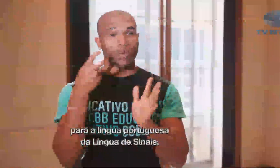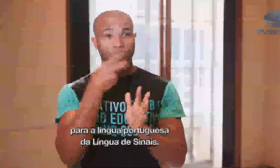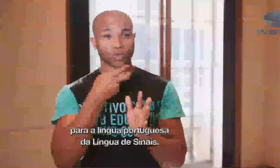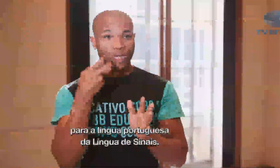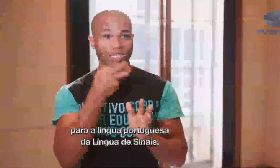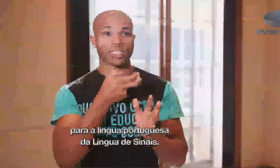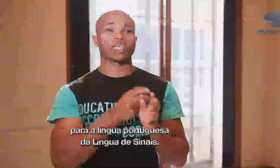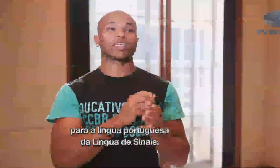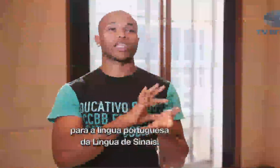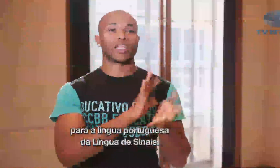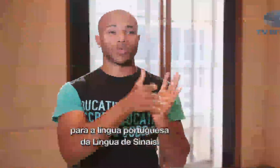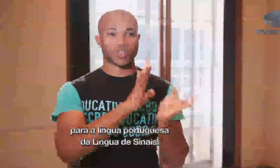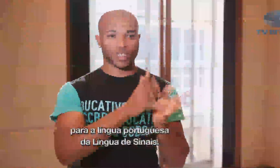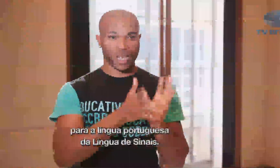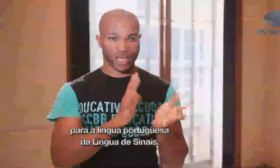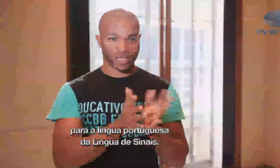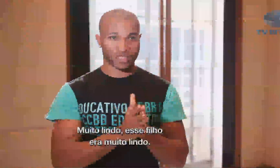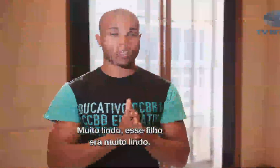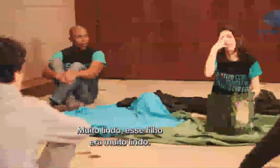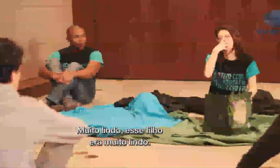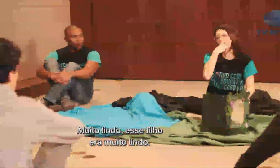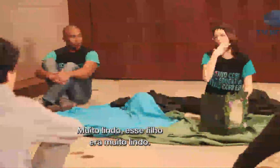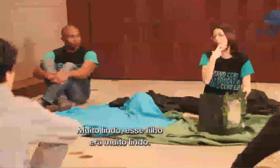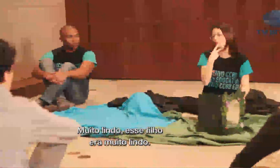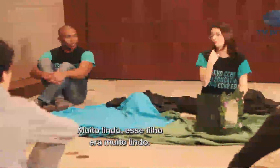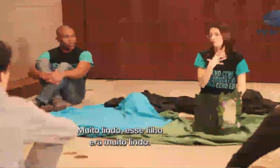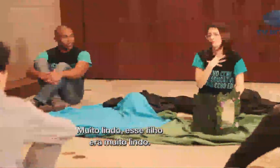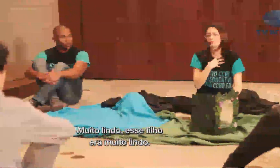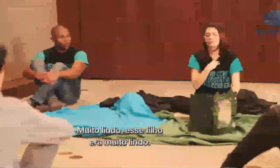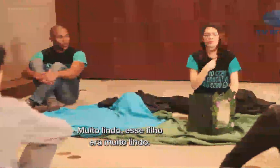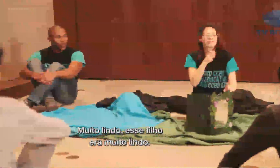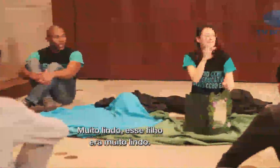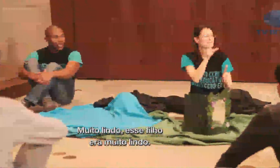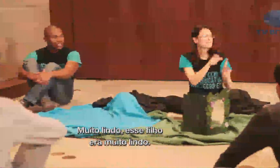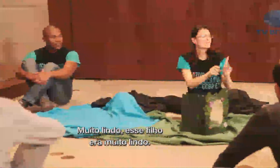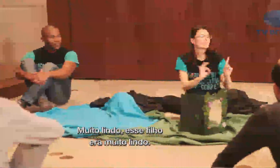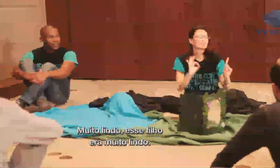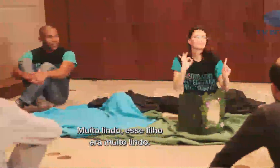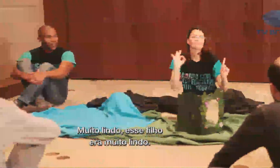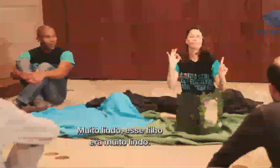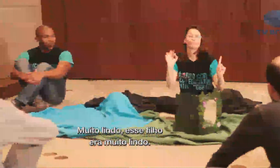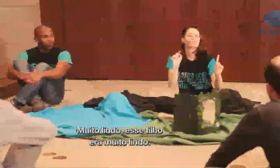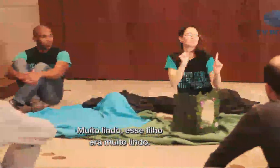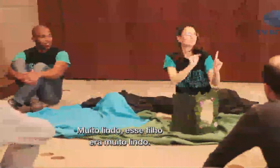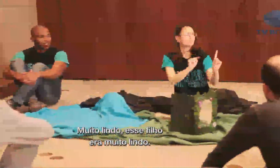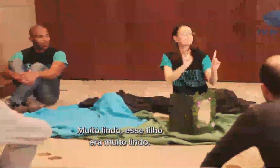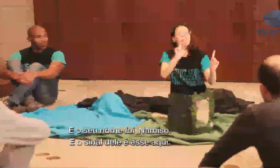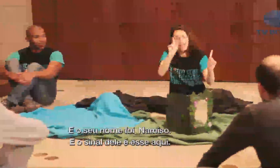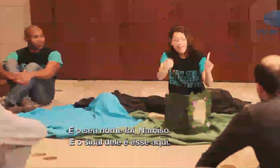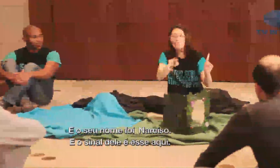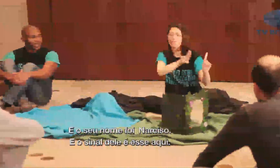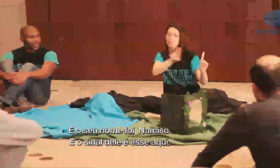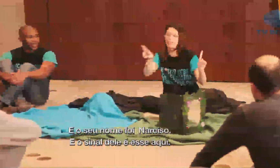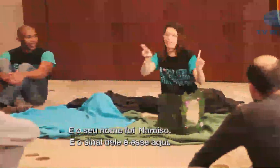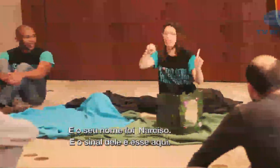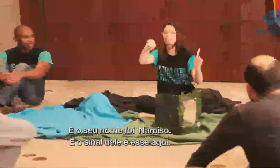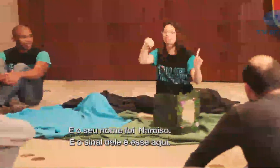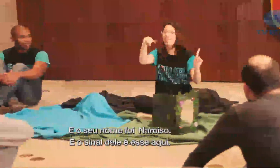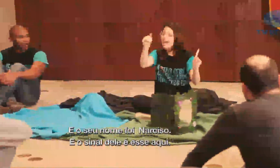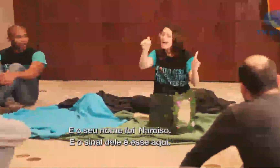portuguesa da língua de sinais. Muito lindo. Esse filho era muito lindo. E o seu nome